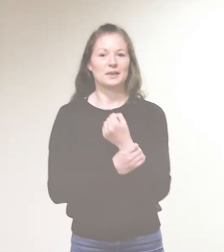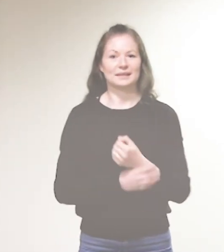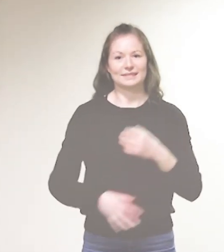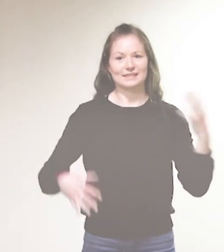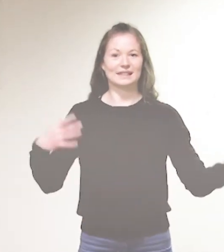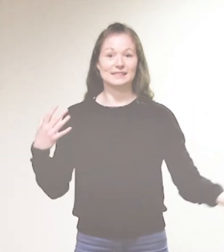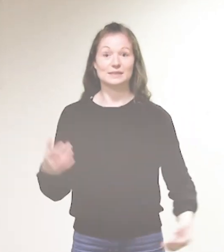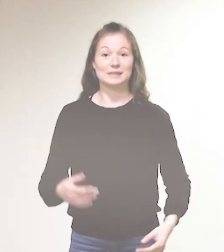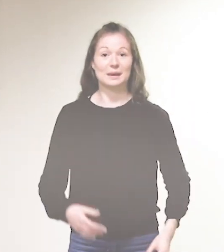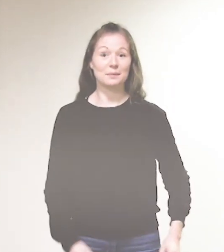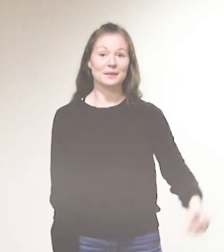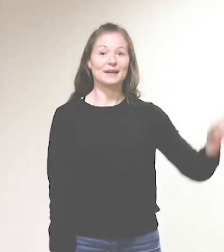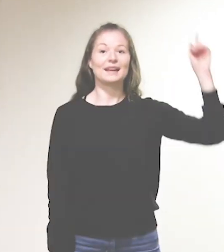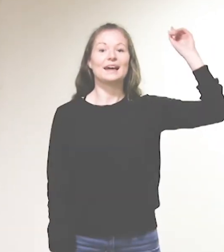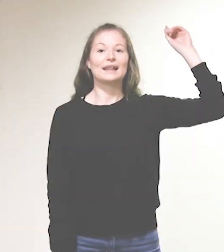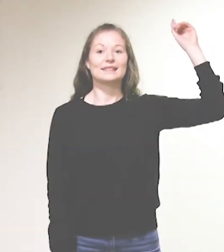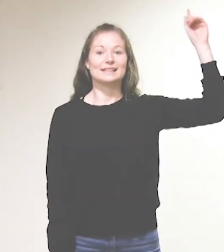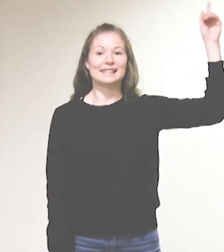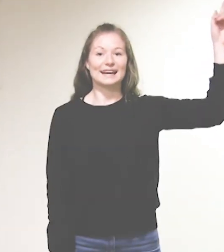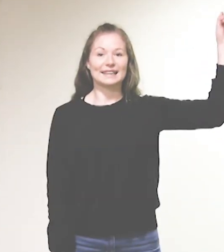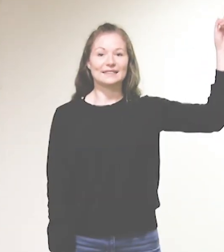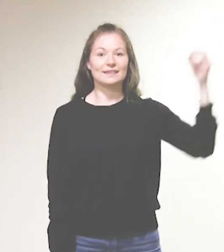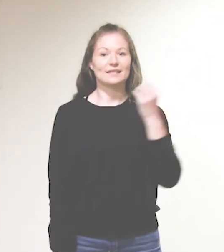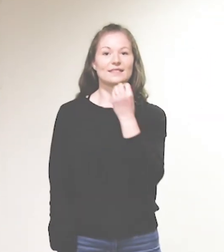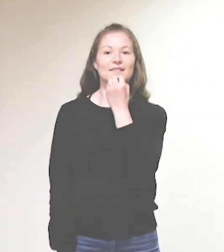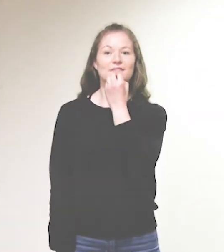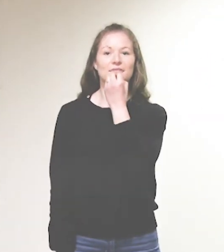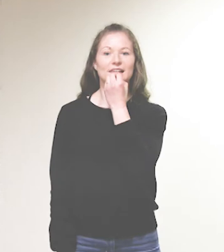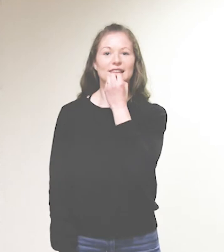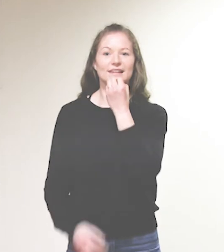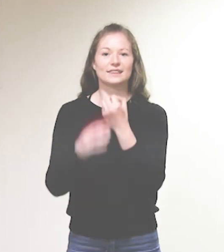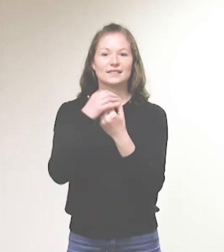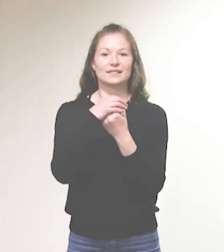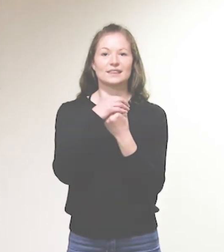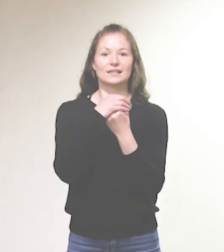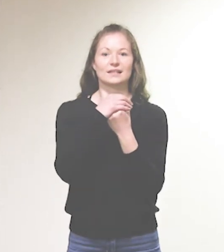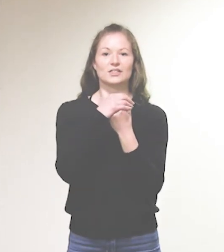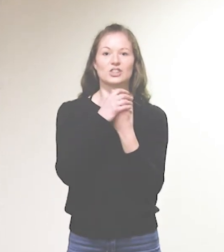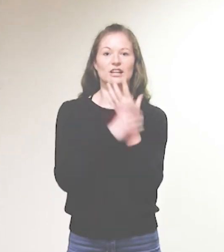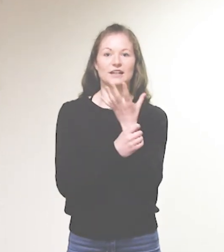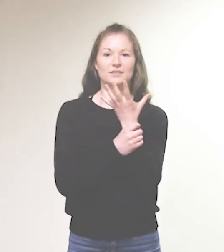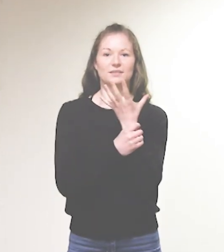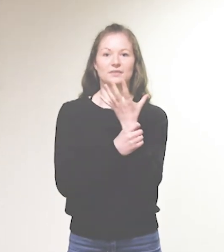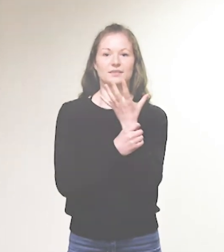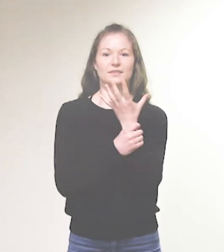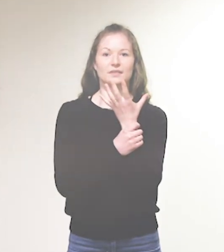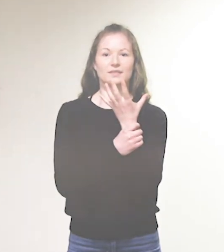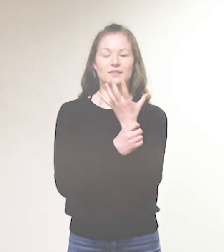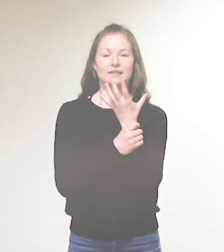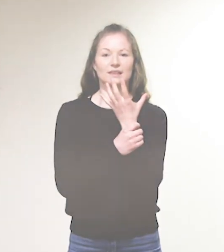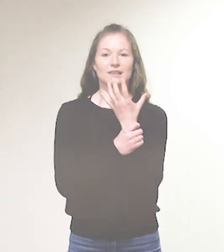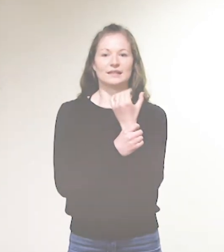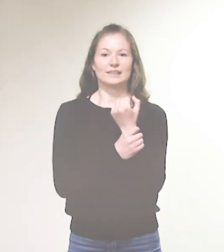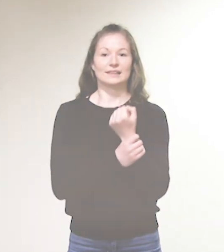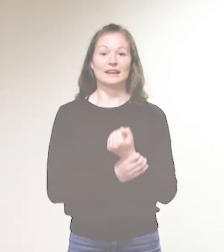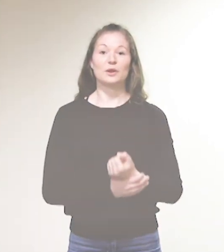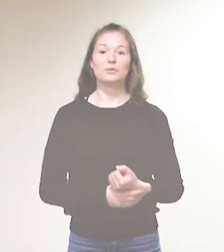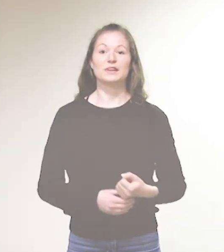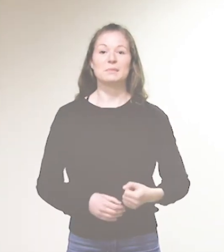Das Ganze zusammen. Dein Wille geschehe. Dann kommt wie im